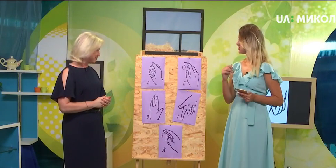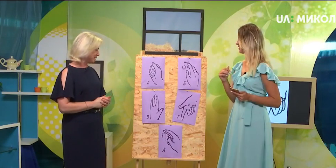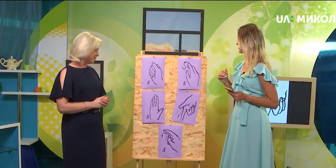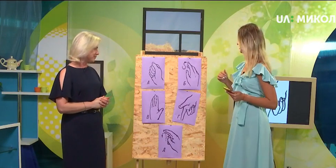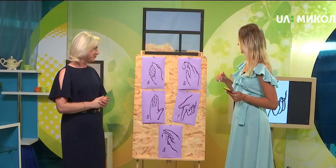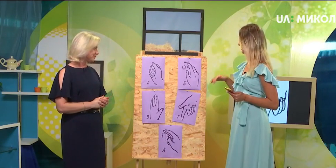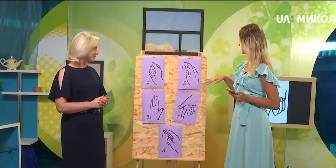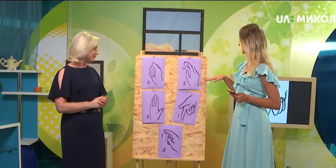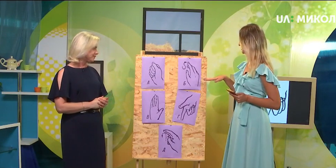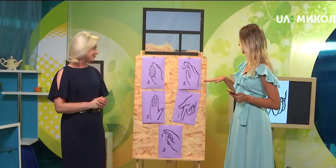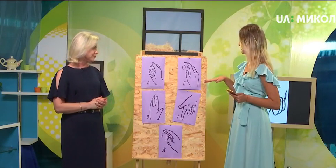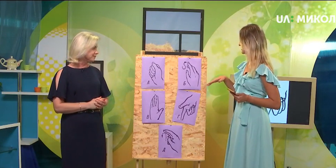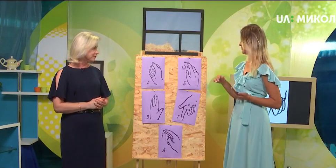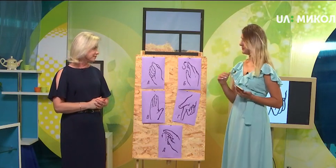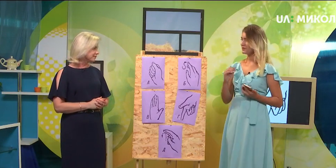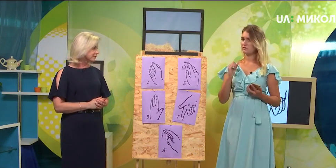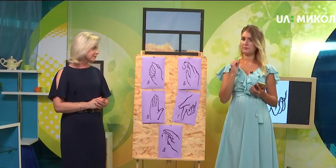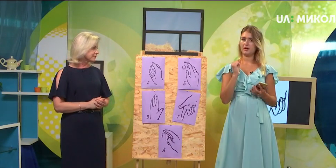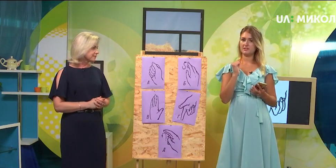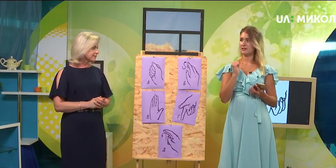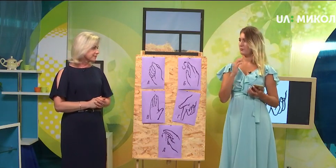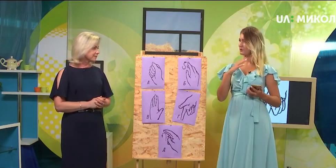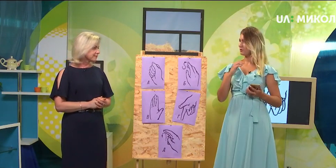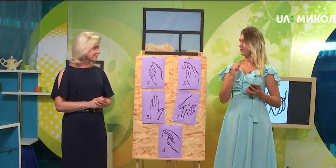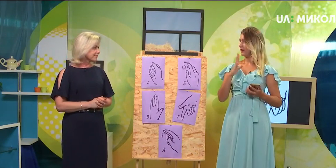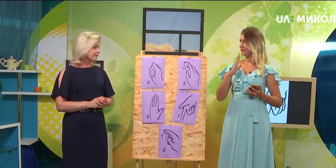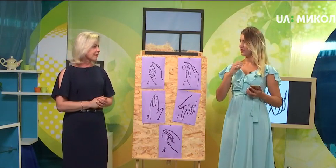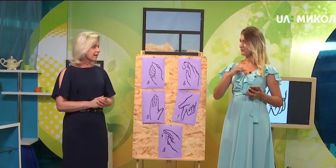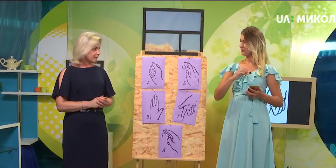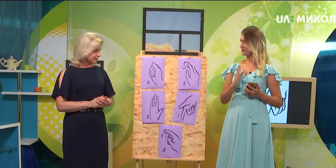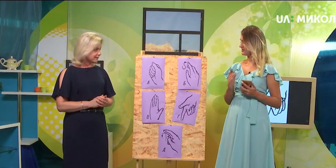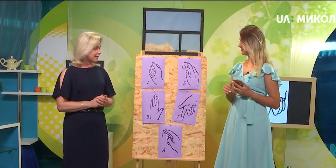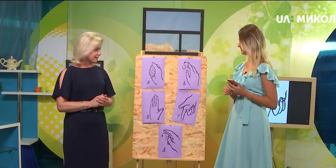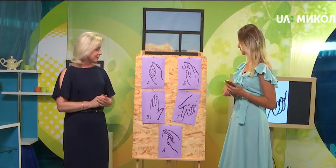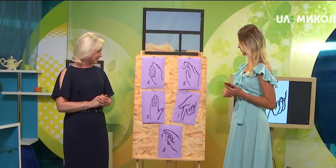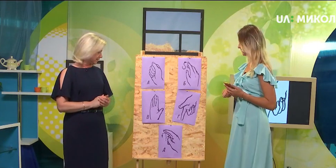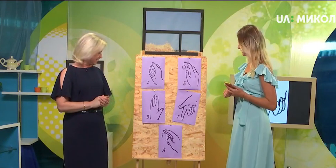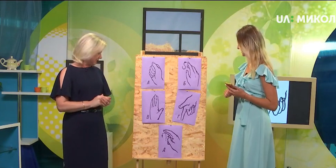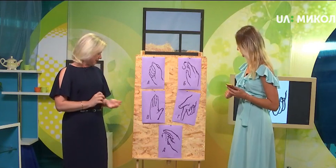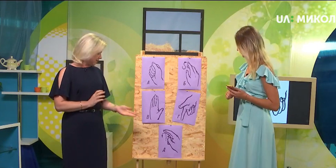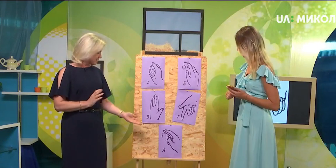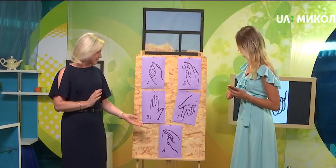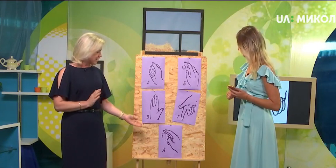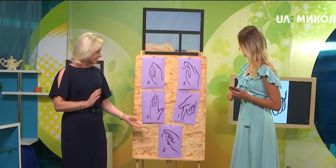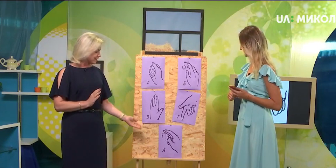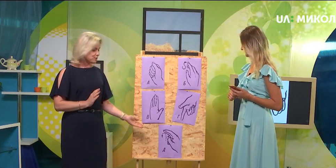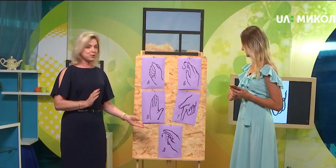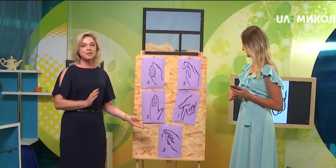читала, що запам'ятовується, це саме м'язова пам'ять, яка потім допомагає так швидко це все відтворювати. І остання літера на сьогодні,